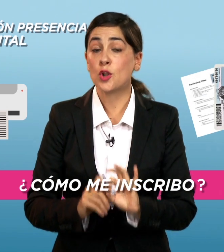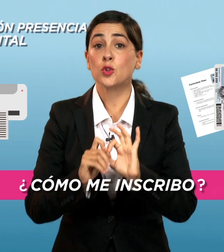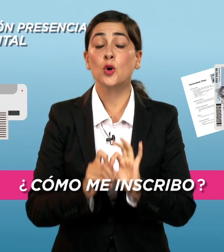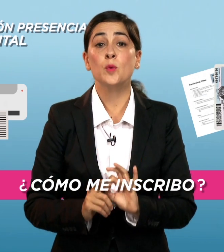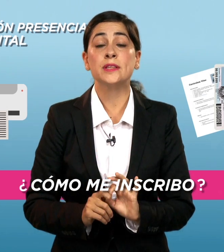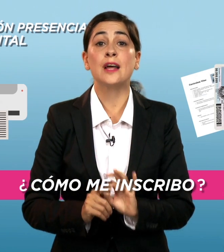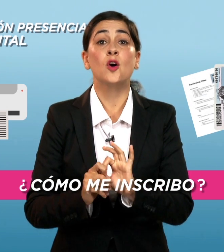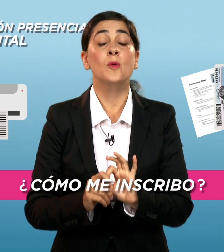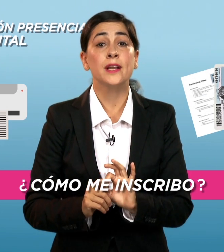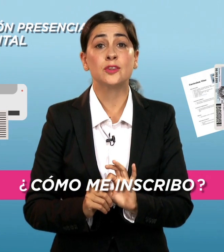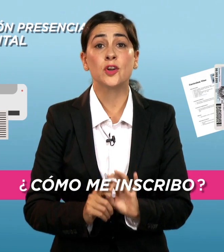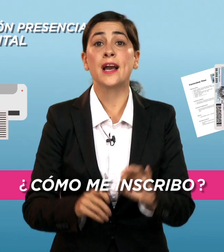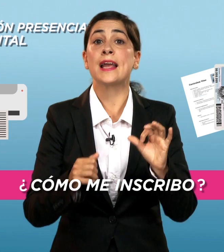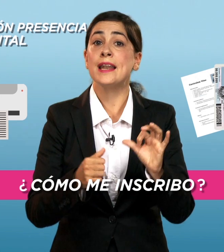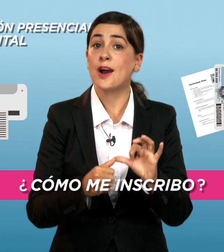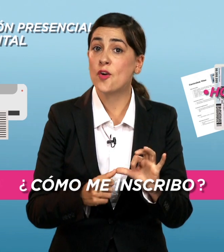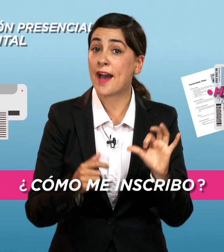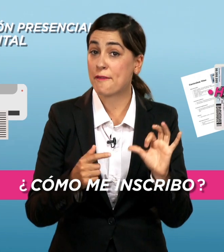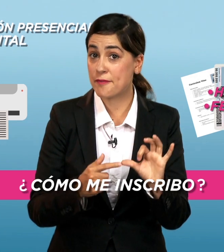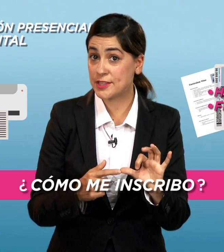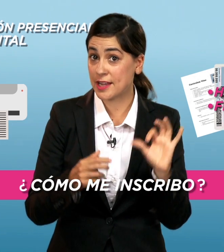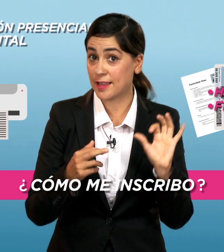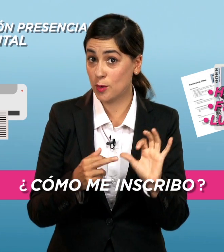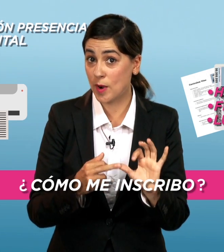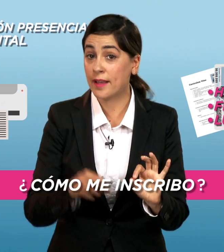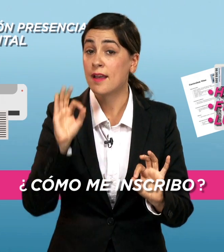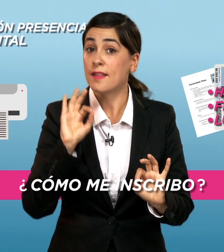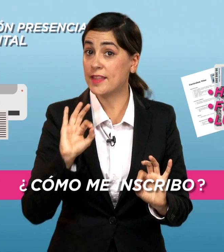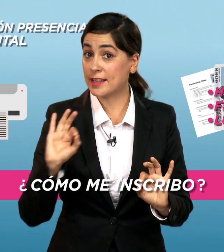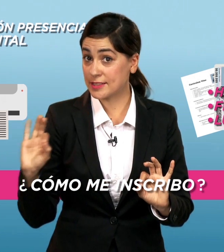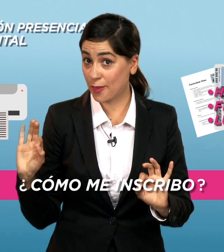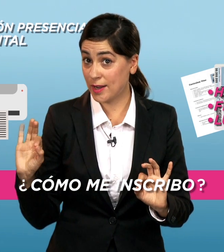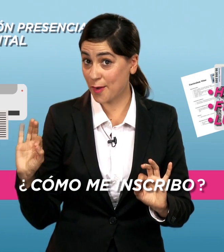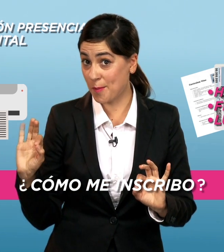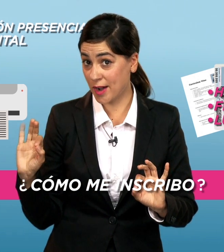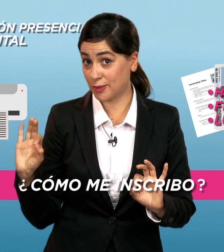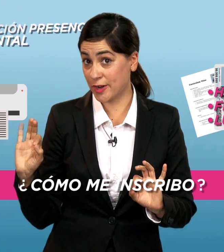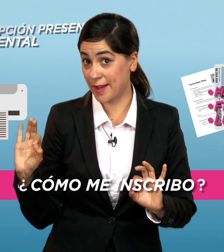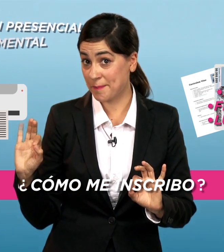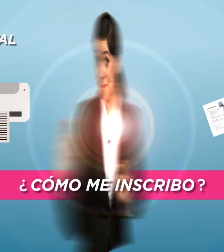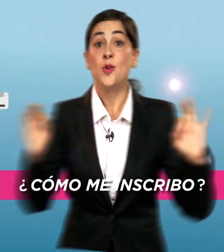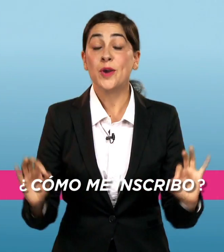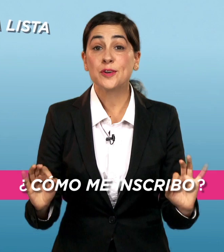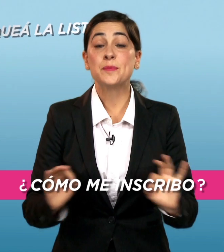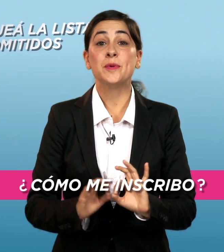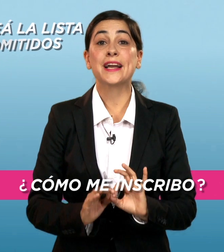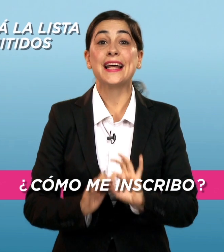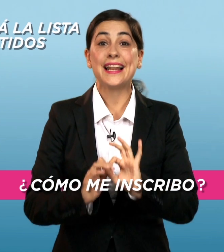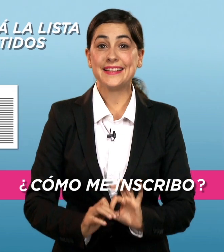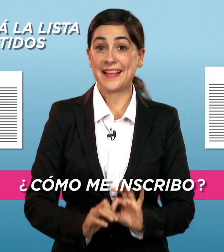documental obligatoria en la hora, fecha y lugar detallado en la convocatoria. Luego se publicará la lista